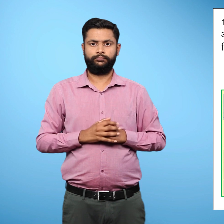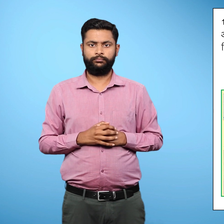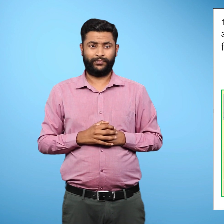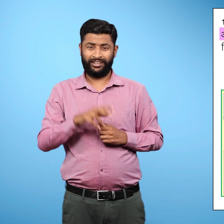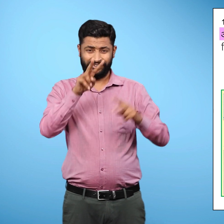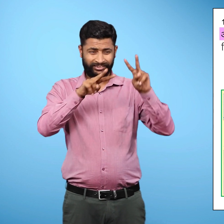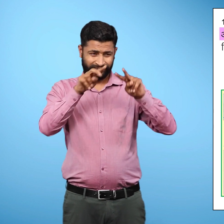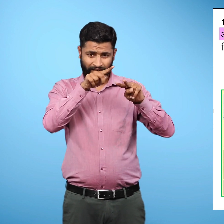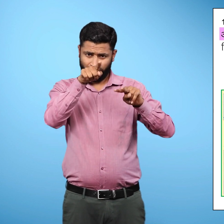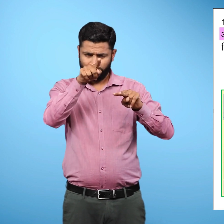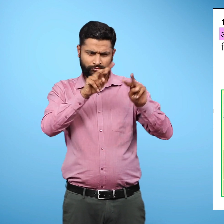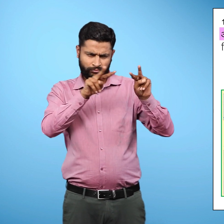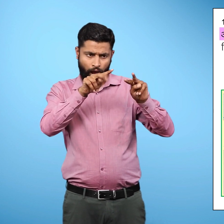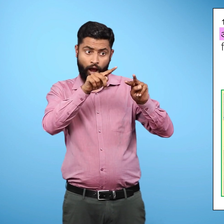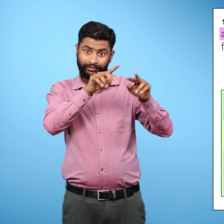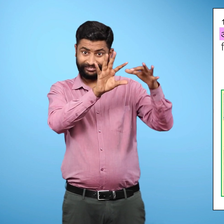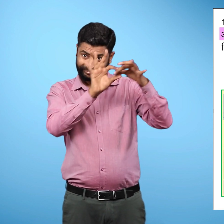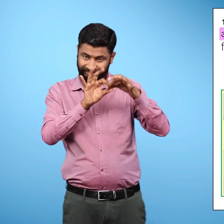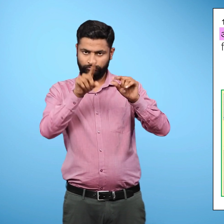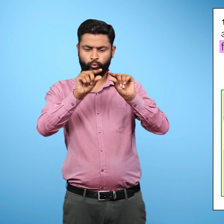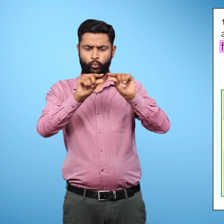और प्रत्ते के लिए एक-एक वाके लिखिए.